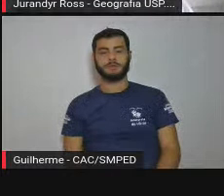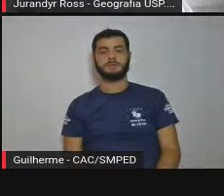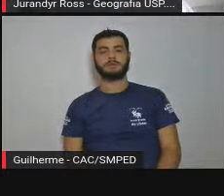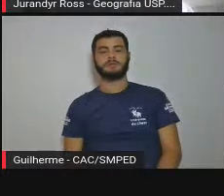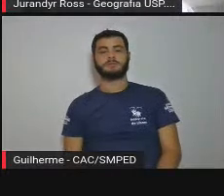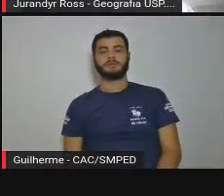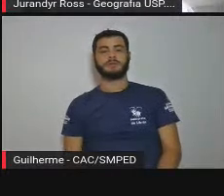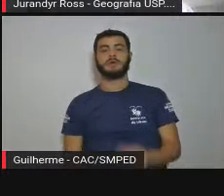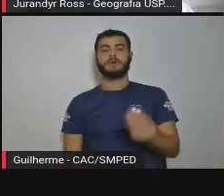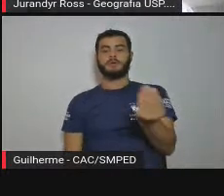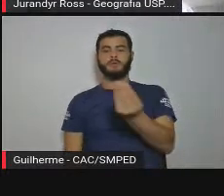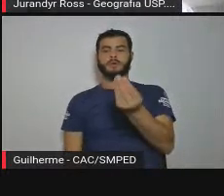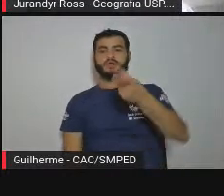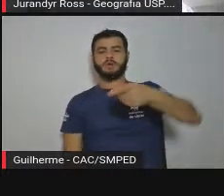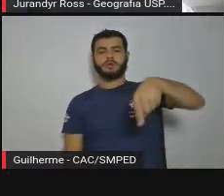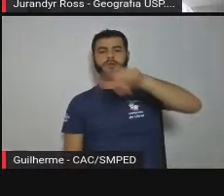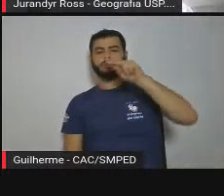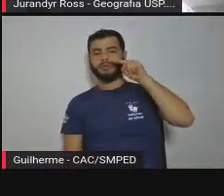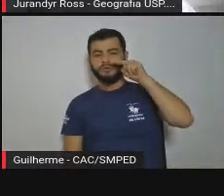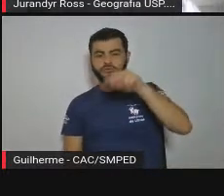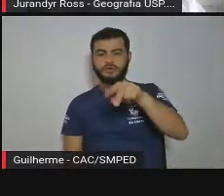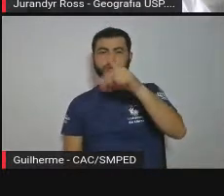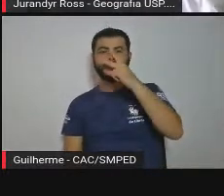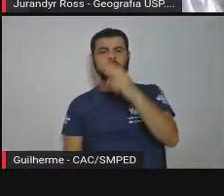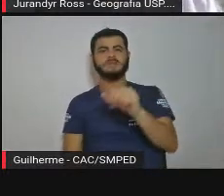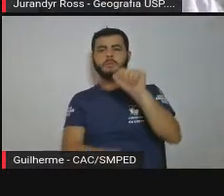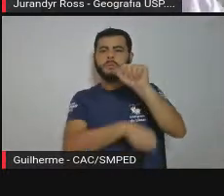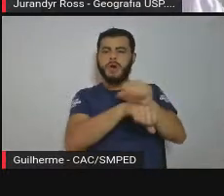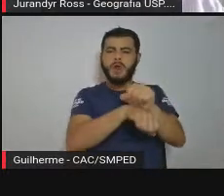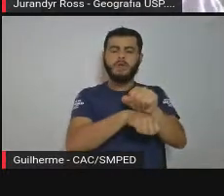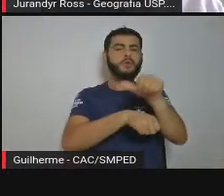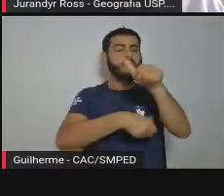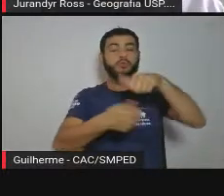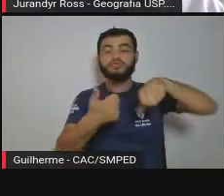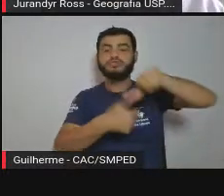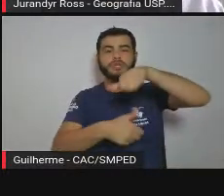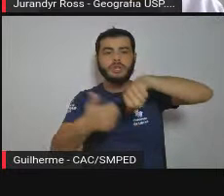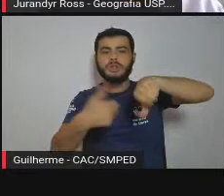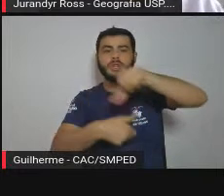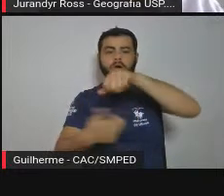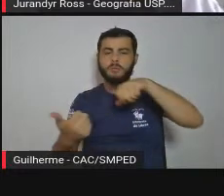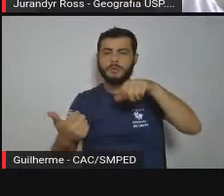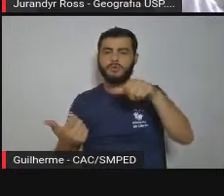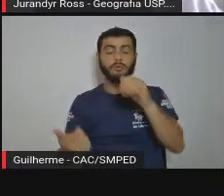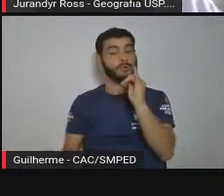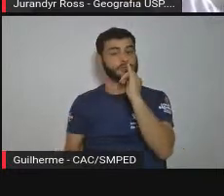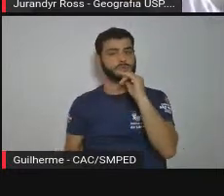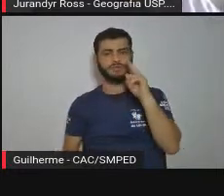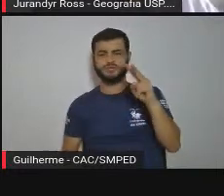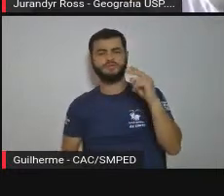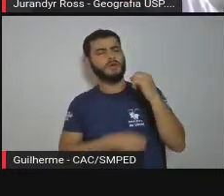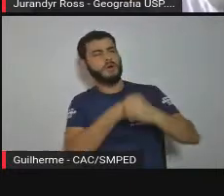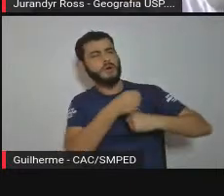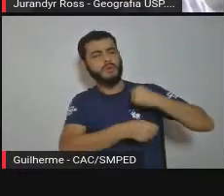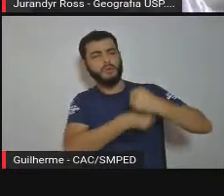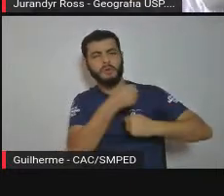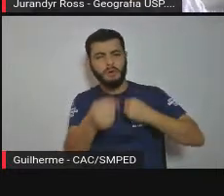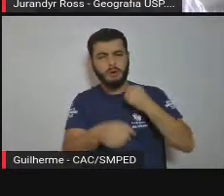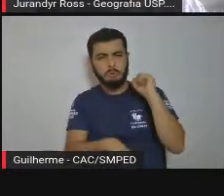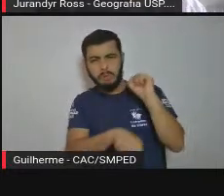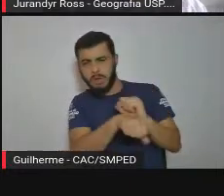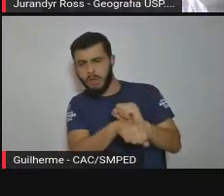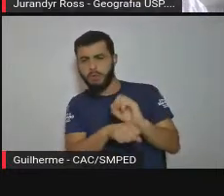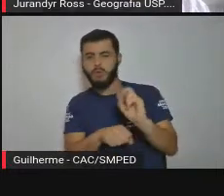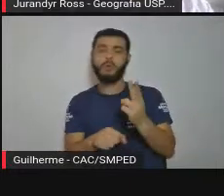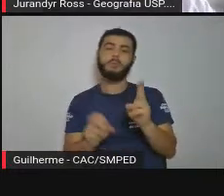olha o pico do Jaraguá e eu olho ele já faz 50, 60 anos, ele está sempre igual. Ah, então as paisagens naturais